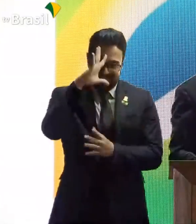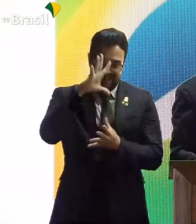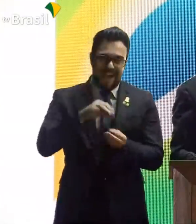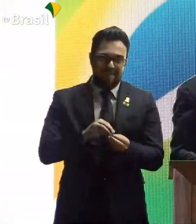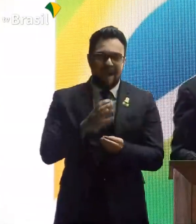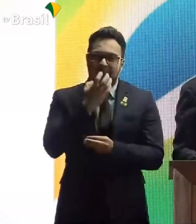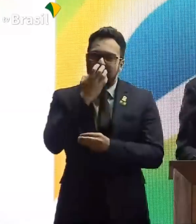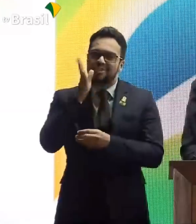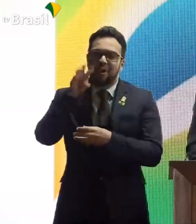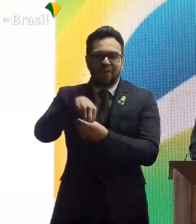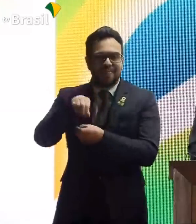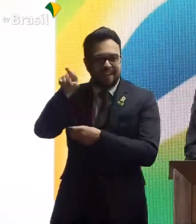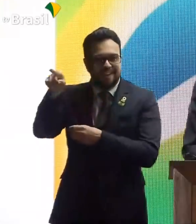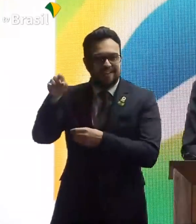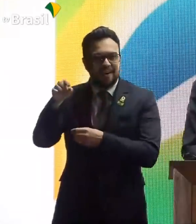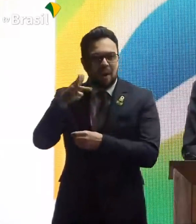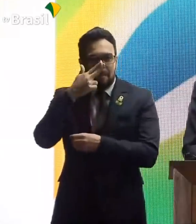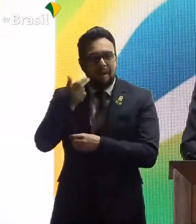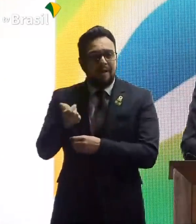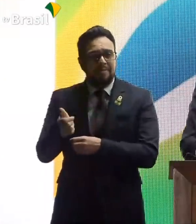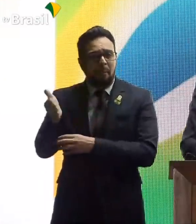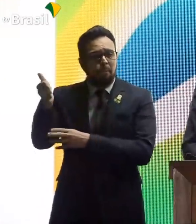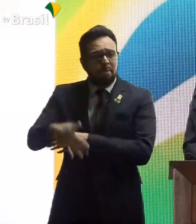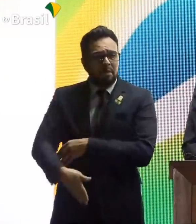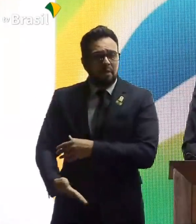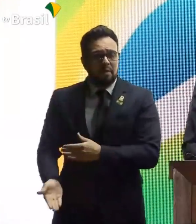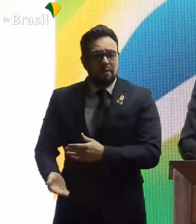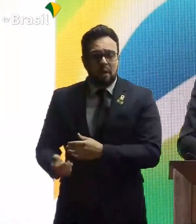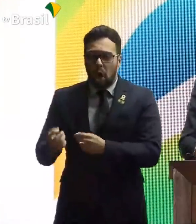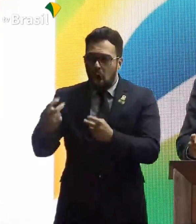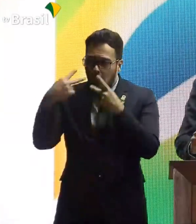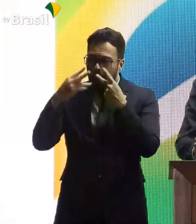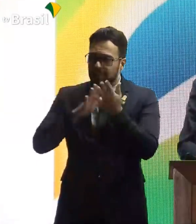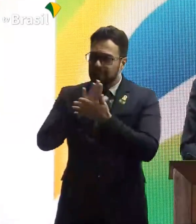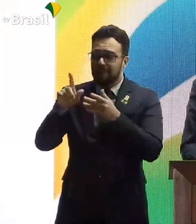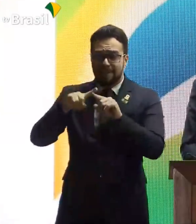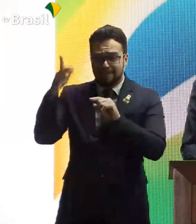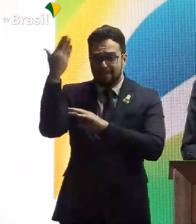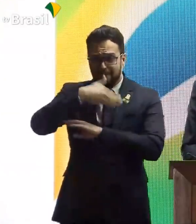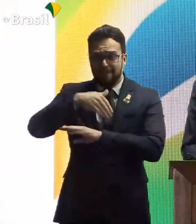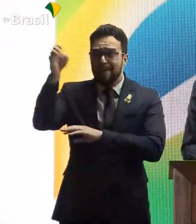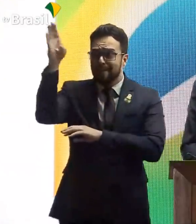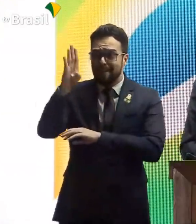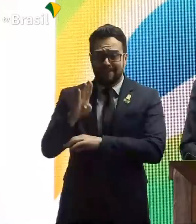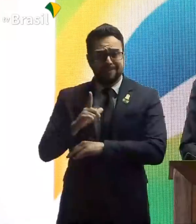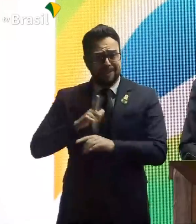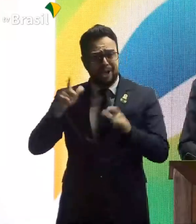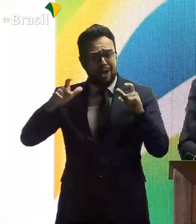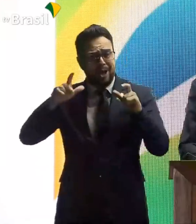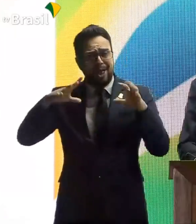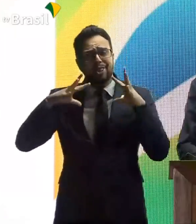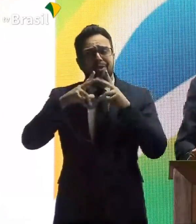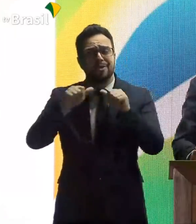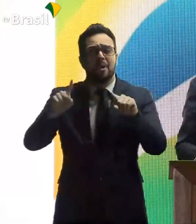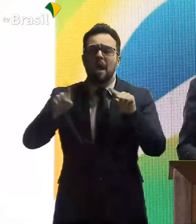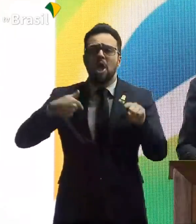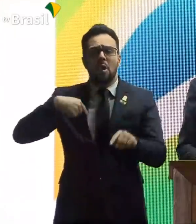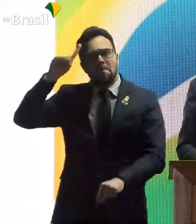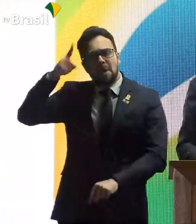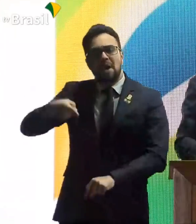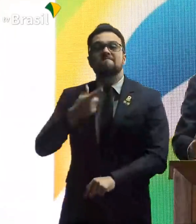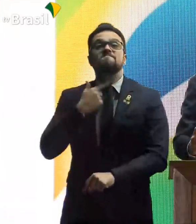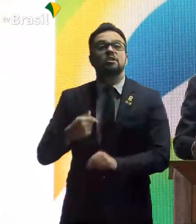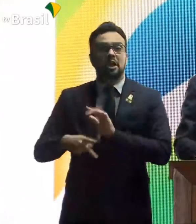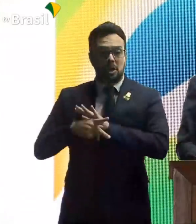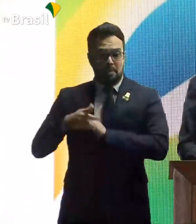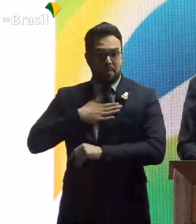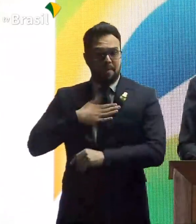sarnento lá dentro também, né? Mas é uma prova que o Brasil tem espaço para todo mundo. Agora, eu não quero impor a minha vontade.